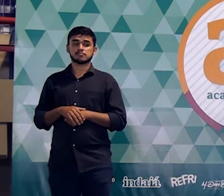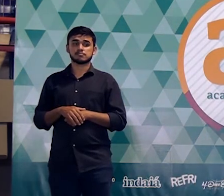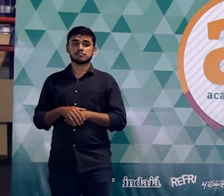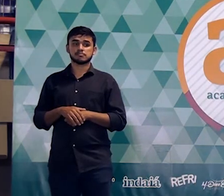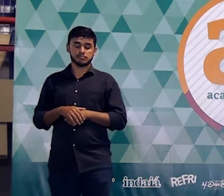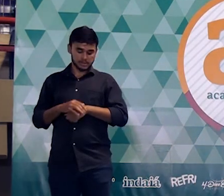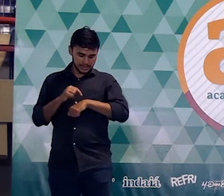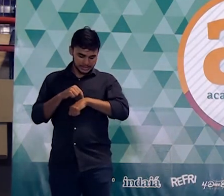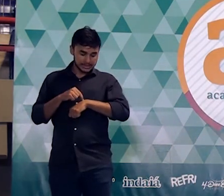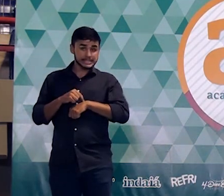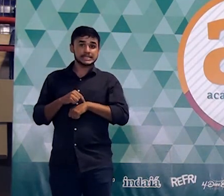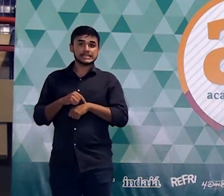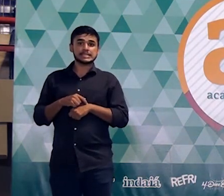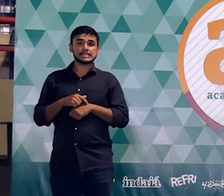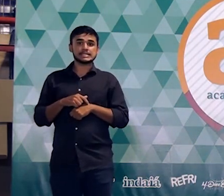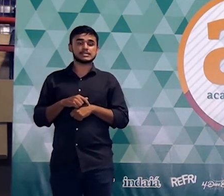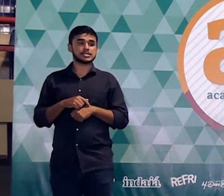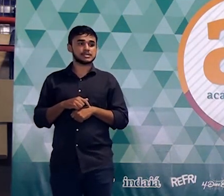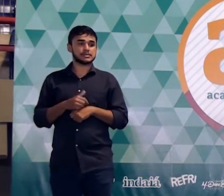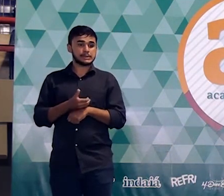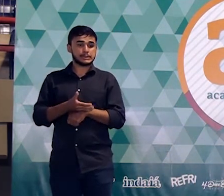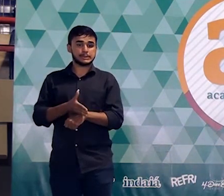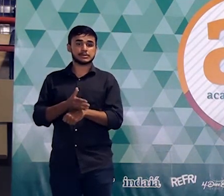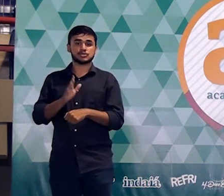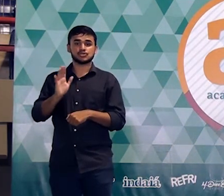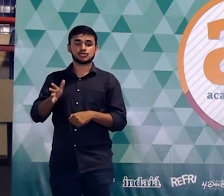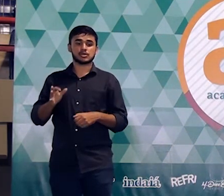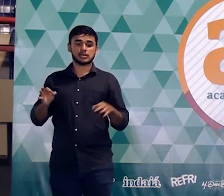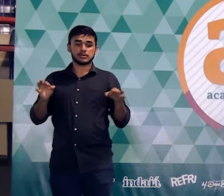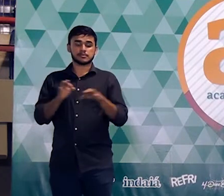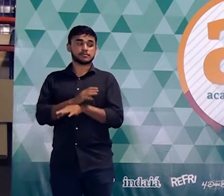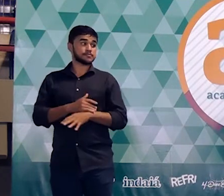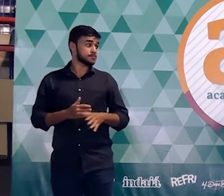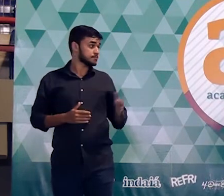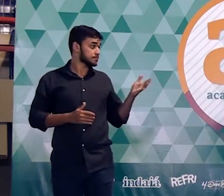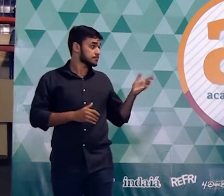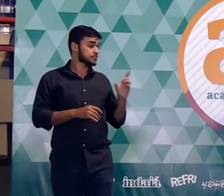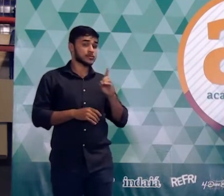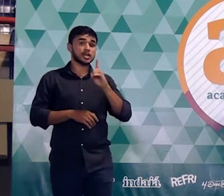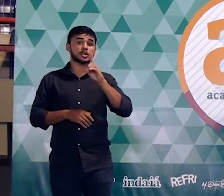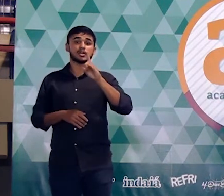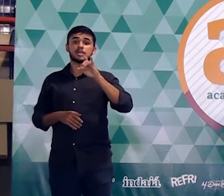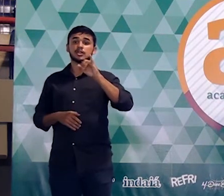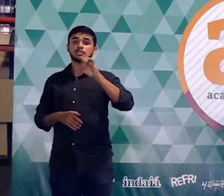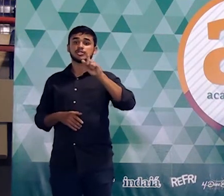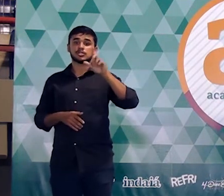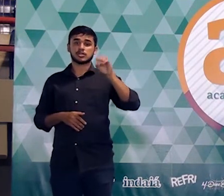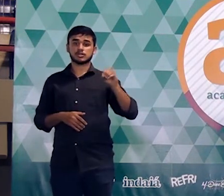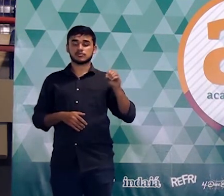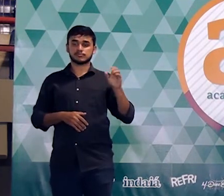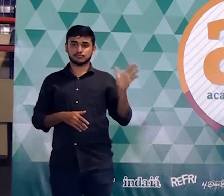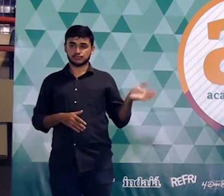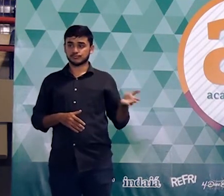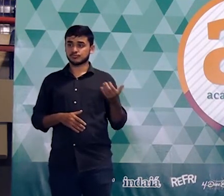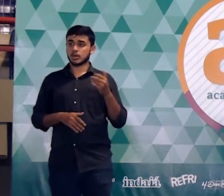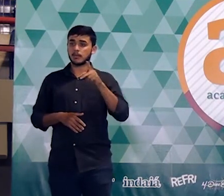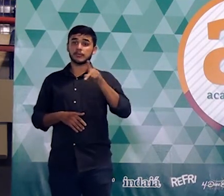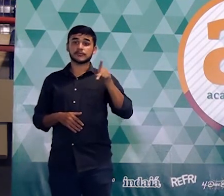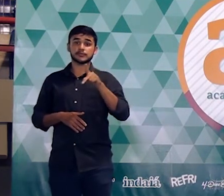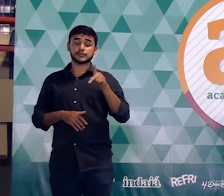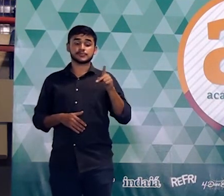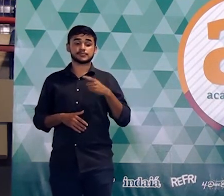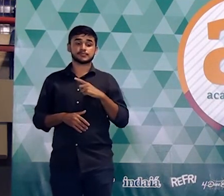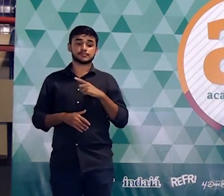já estou aqui com o tempo praticamente estourado nosso amigo Diego Leitão já chegou aqui e assim para a gente